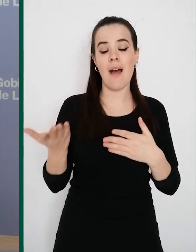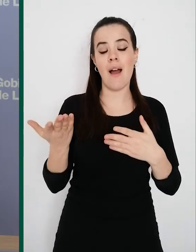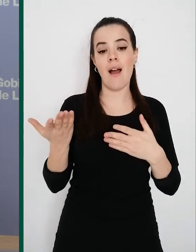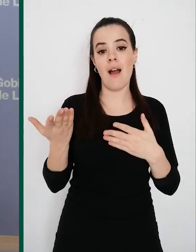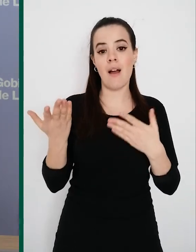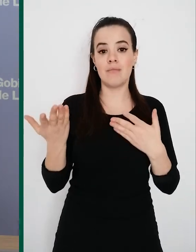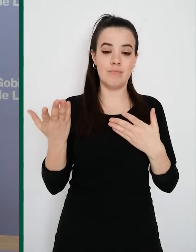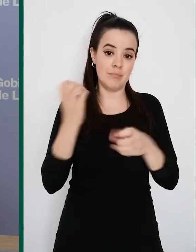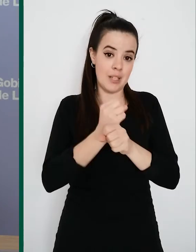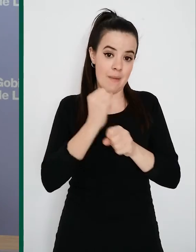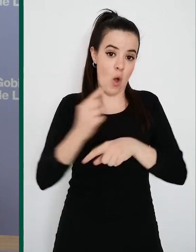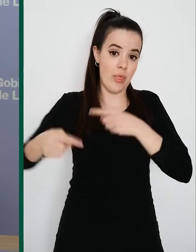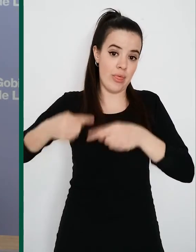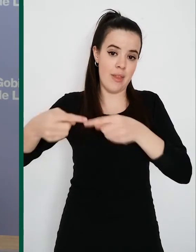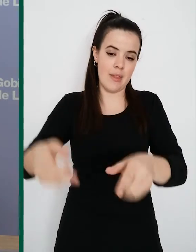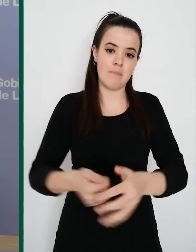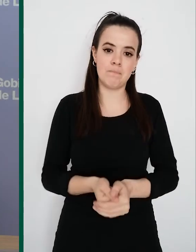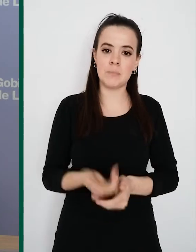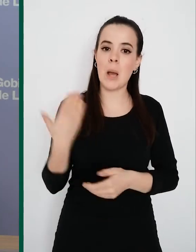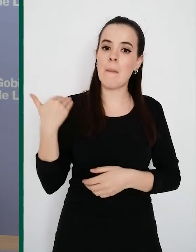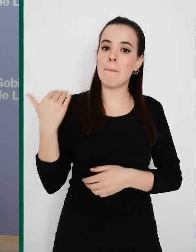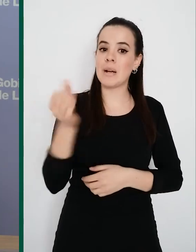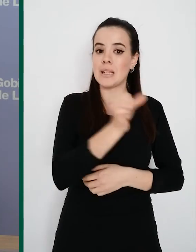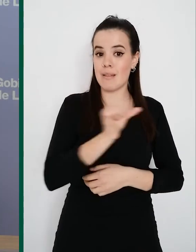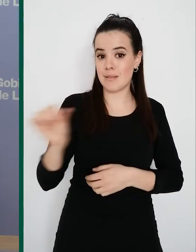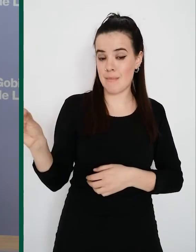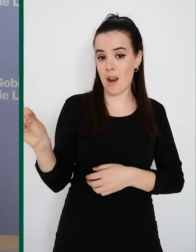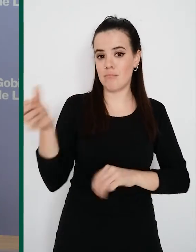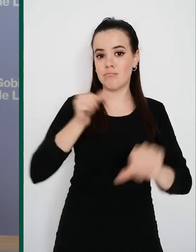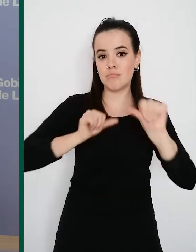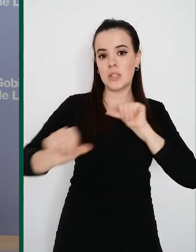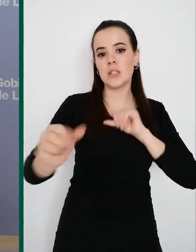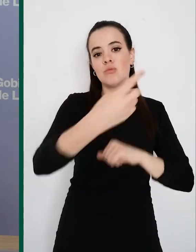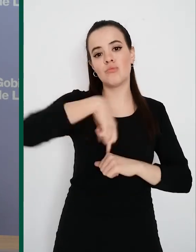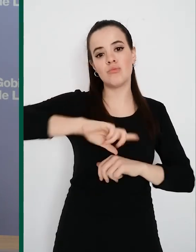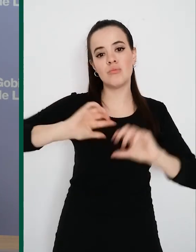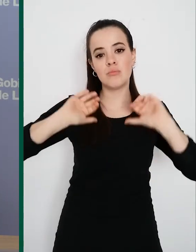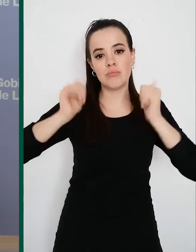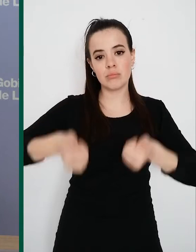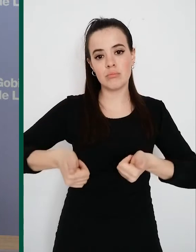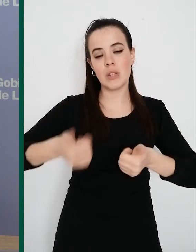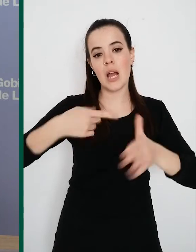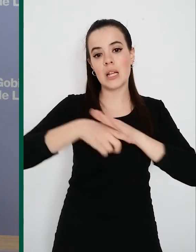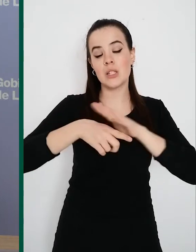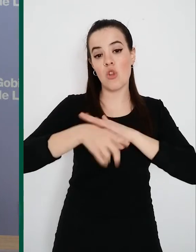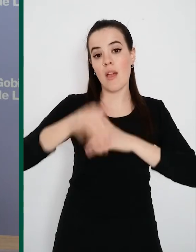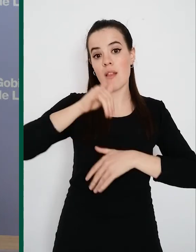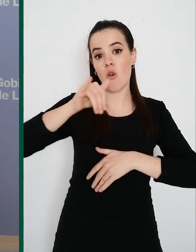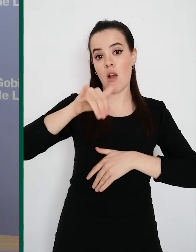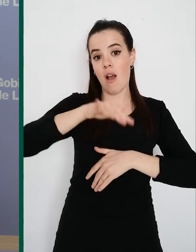diaria. Desde la semana pasada, como ha comentado Carlos, hemos comenzado a gestionar en la Rioja Alta la realización de test